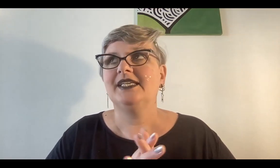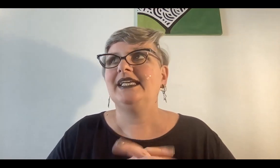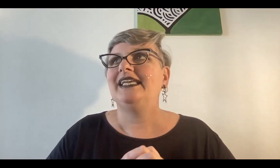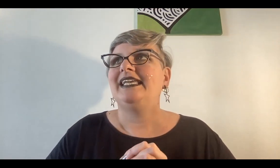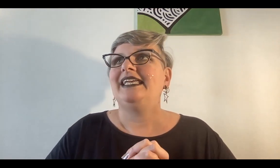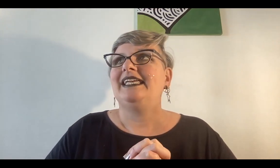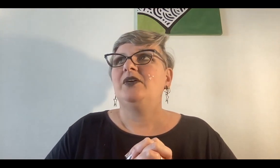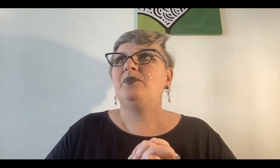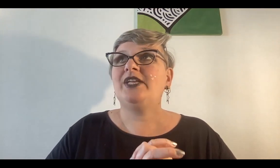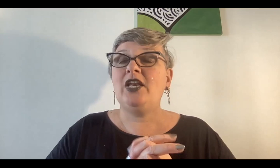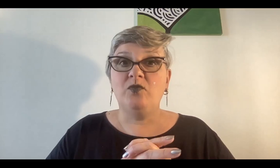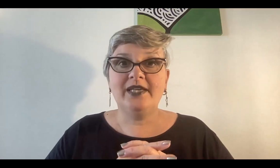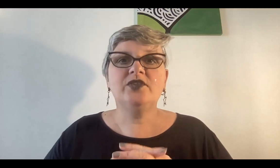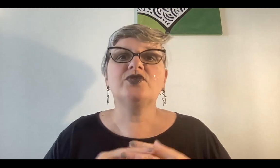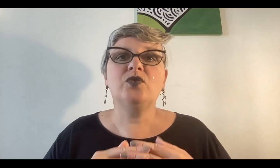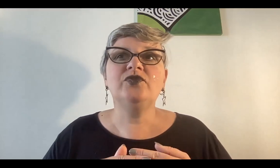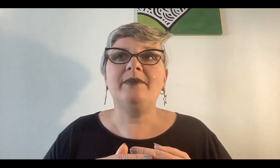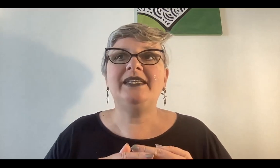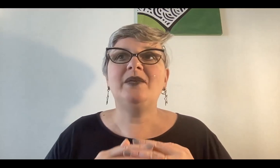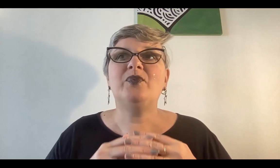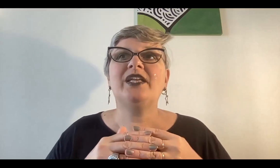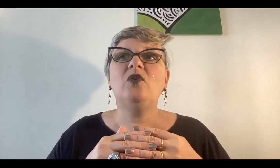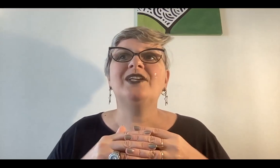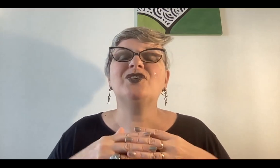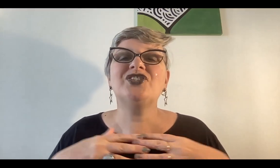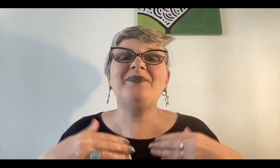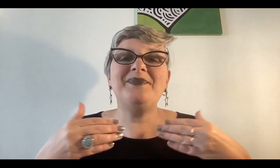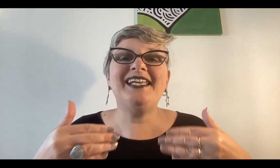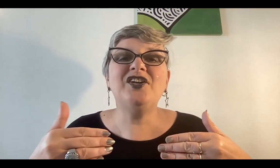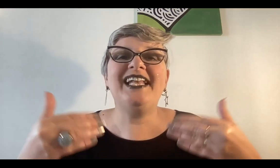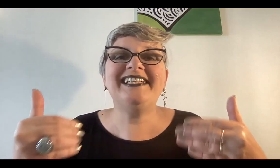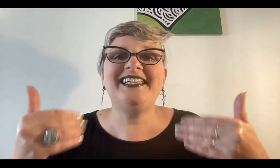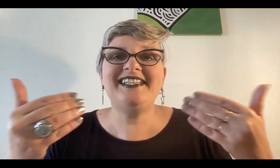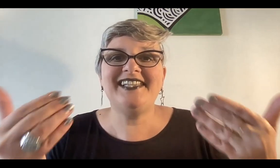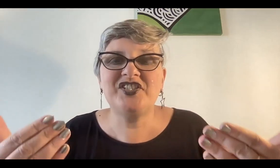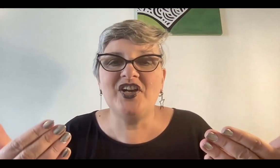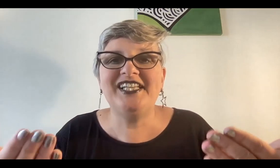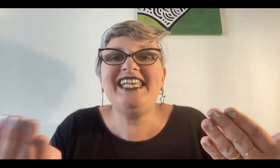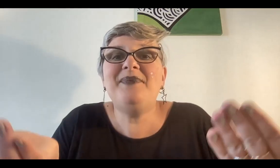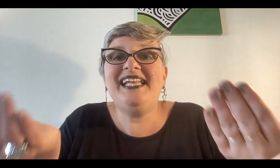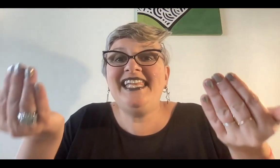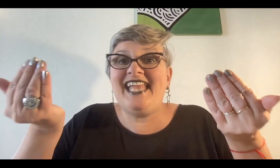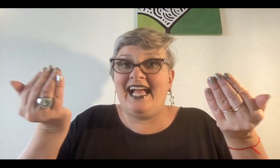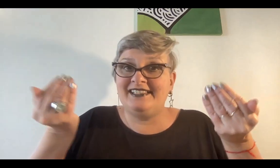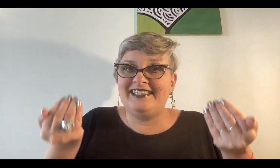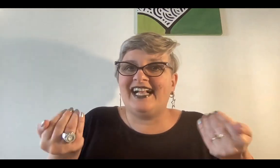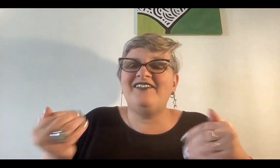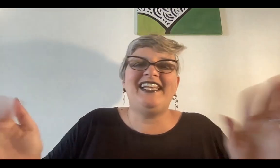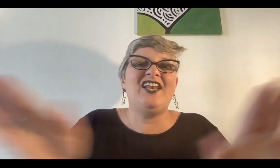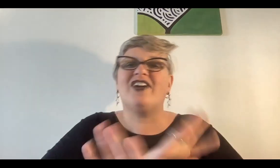¿Por qué los muertos? Justamente porque los muertos ya vivieron esta iniciación, y venían, y acá viene algo